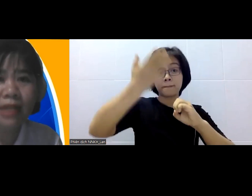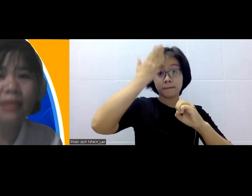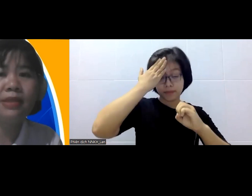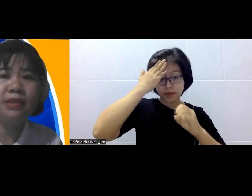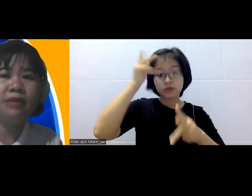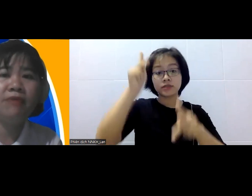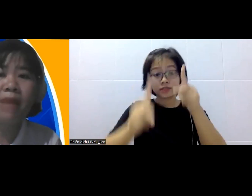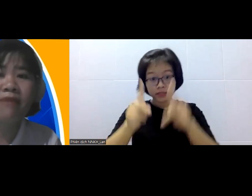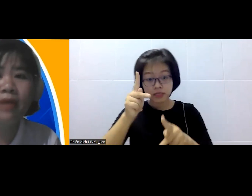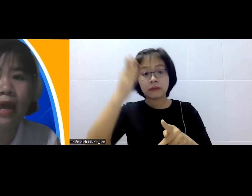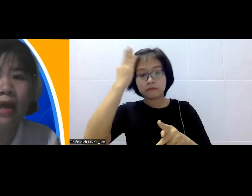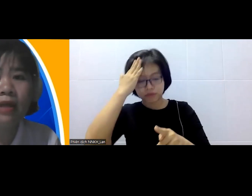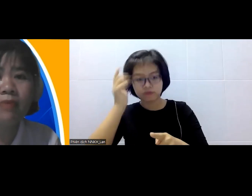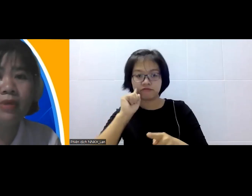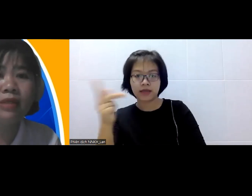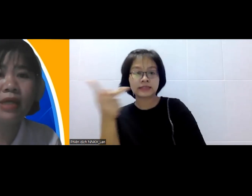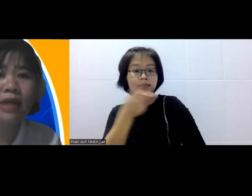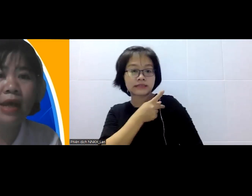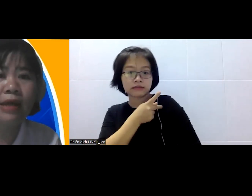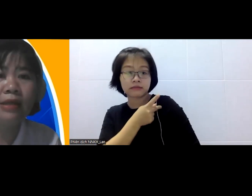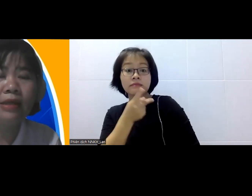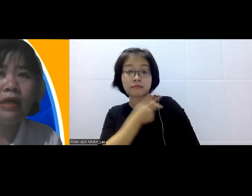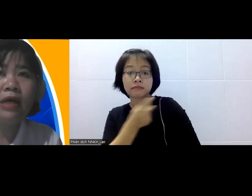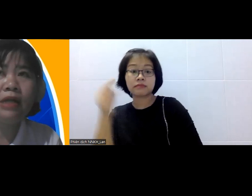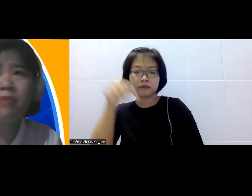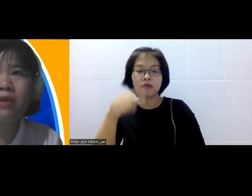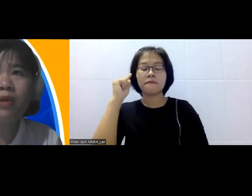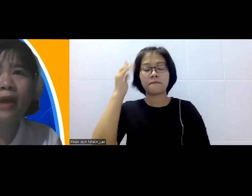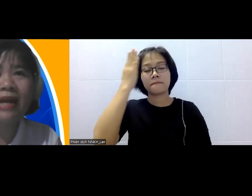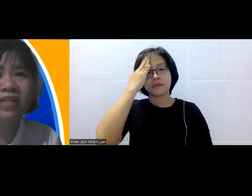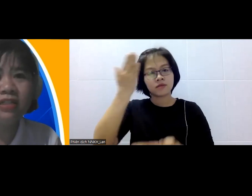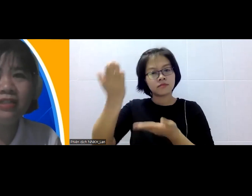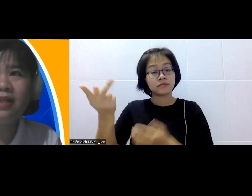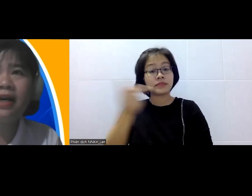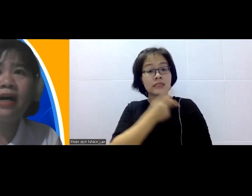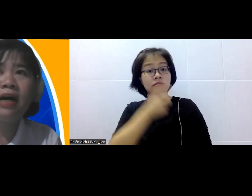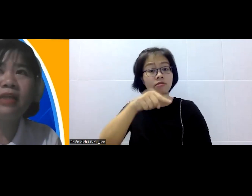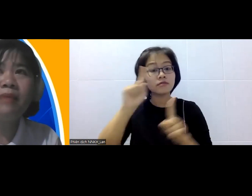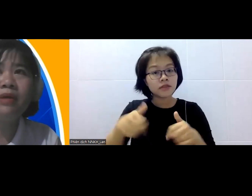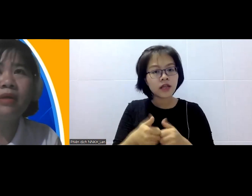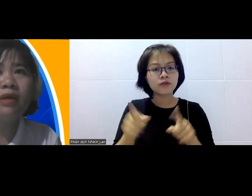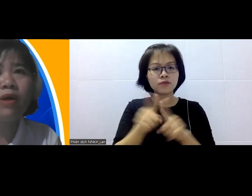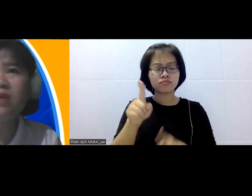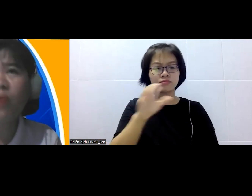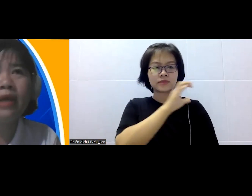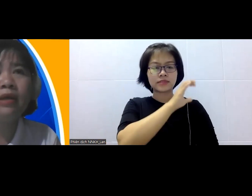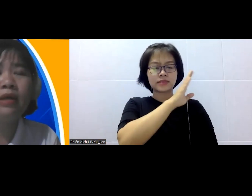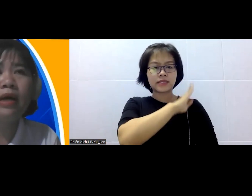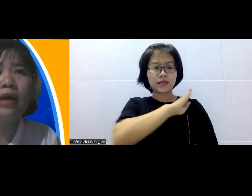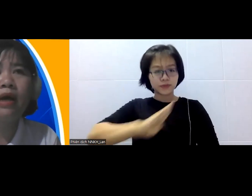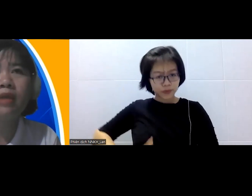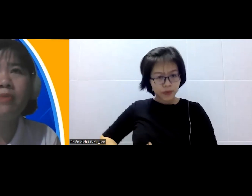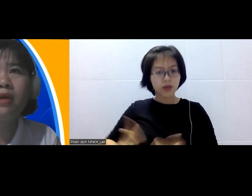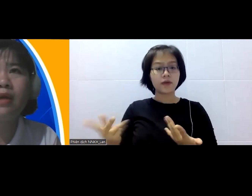tiếp khách với Apatina tiếp những người khách hàng tiếp những đoàn đại sứ họ tiếp những cái đoàn chính quyền